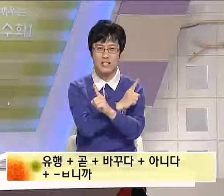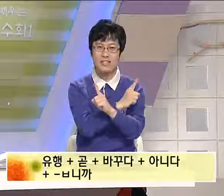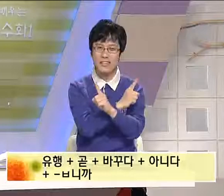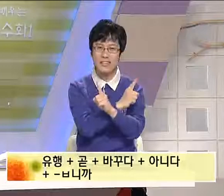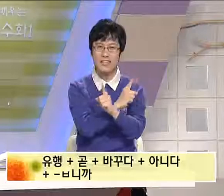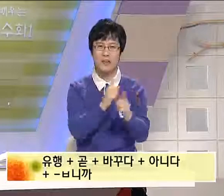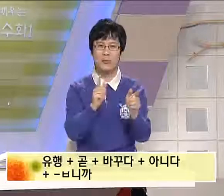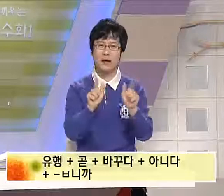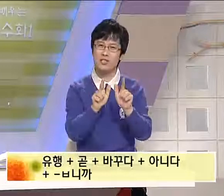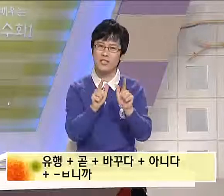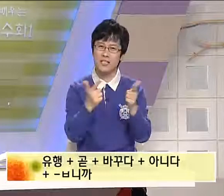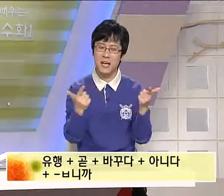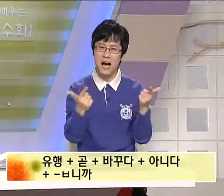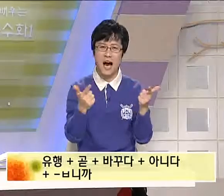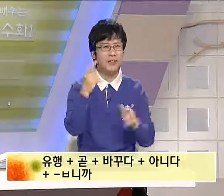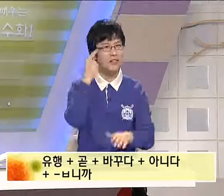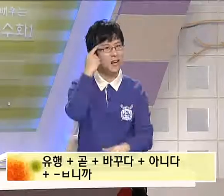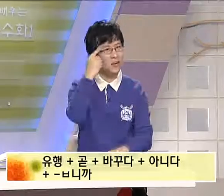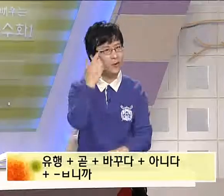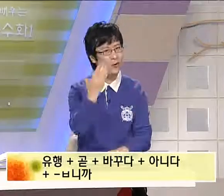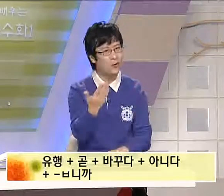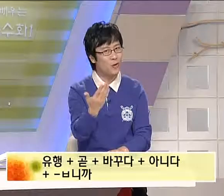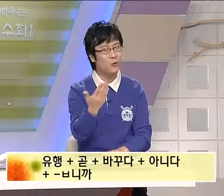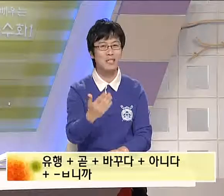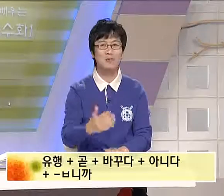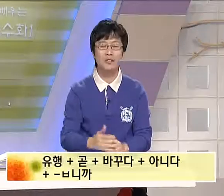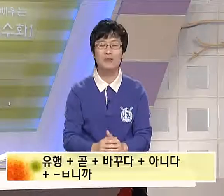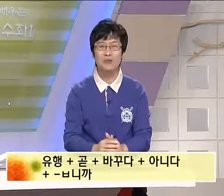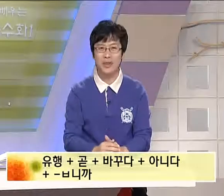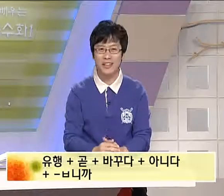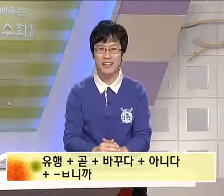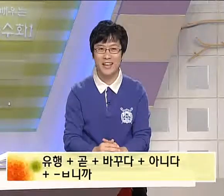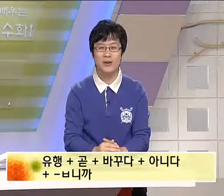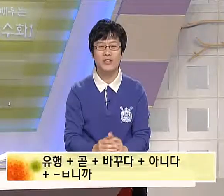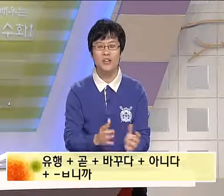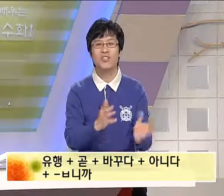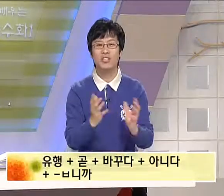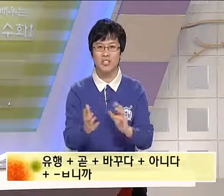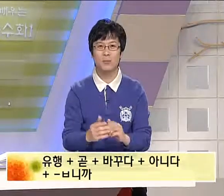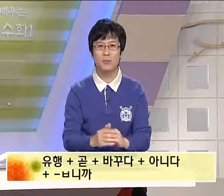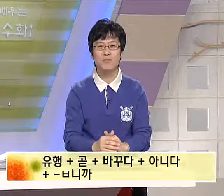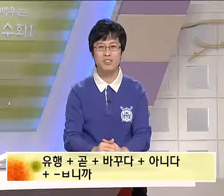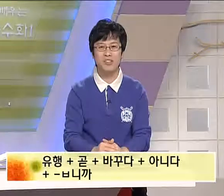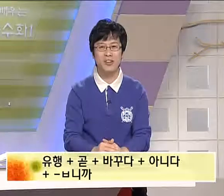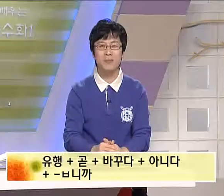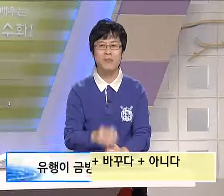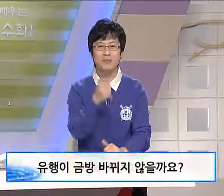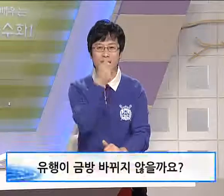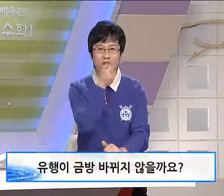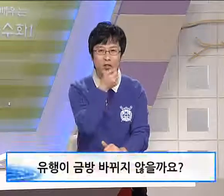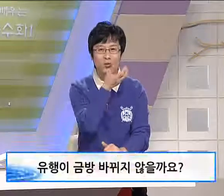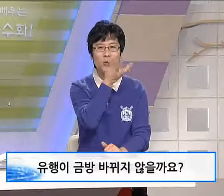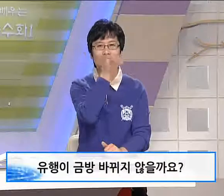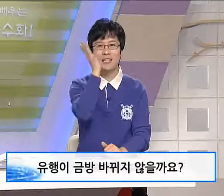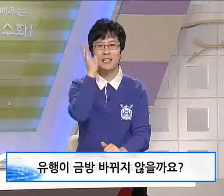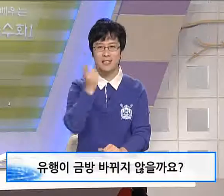바뀌지 않을까요? 바뀌지 않을까요? 라고 질문해 주시면 되겠네요. 연결시켜서 보시면요. 유행이